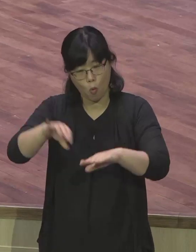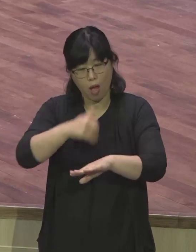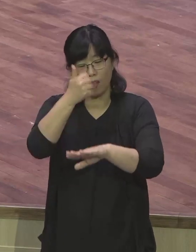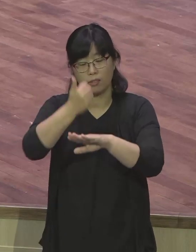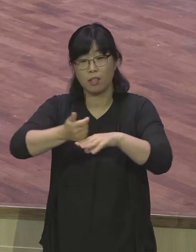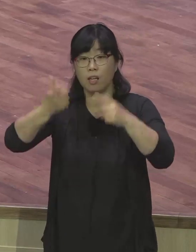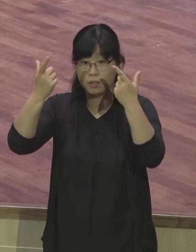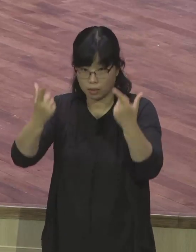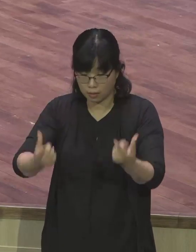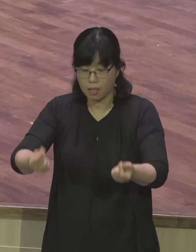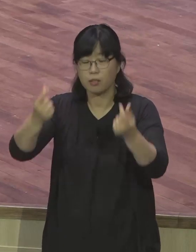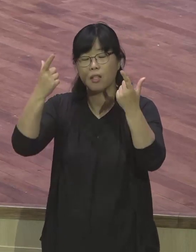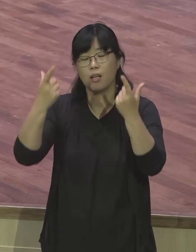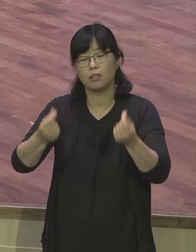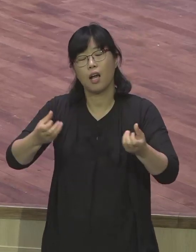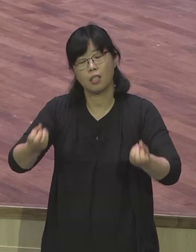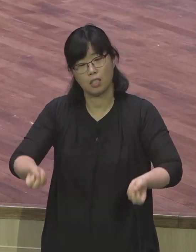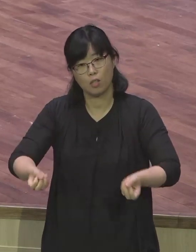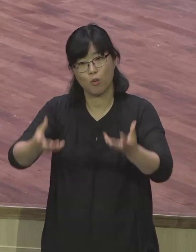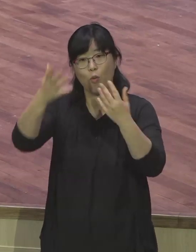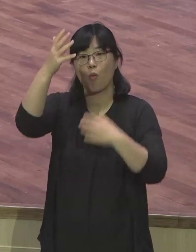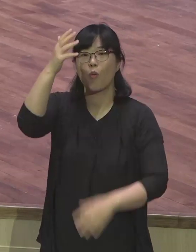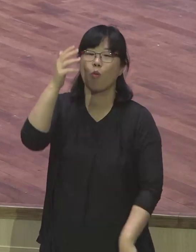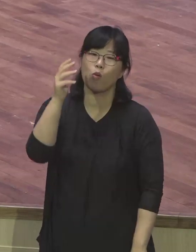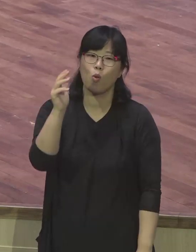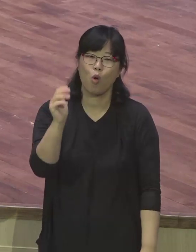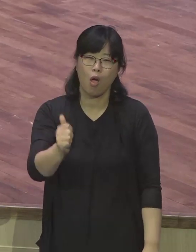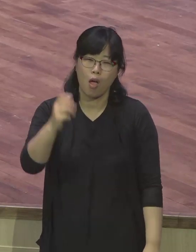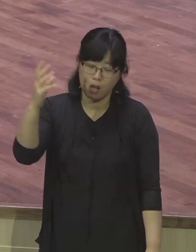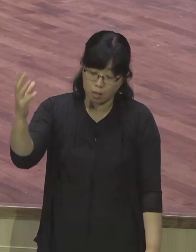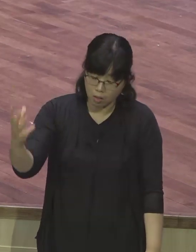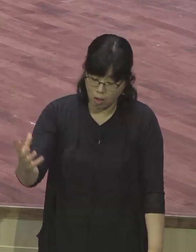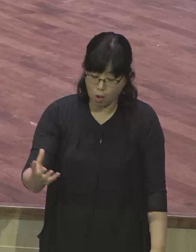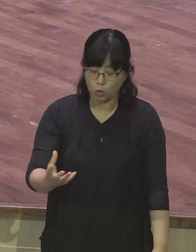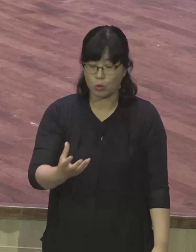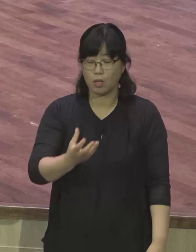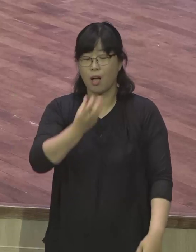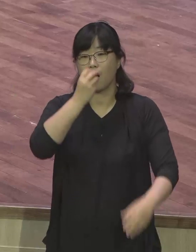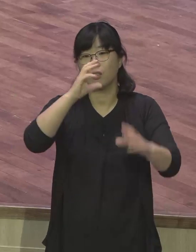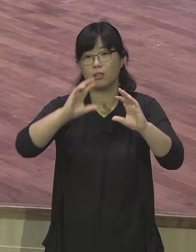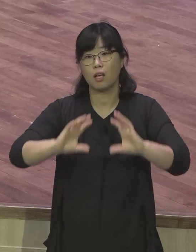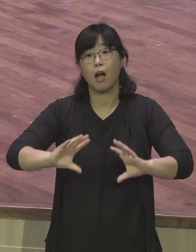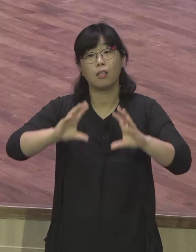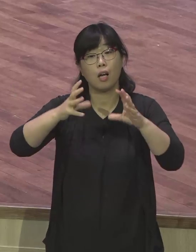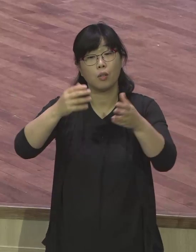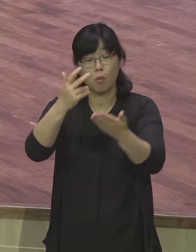전하기 위하여 택한 나의